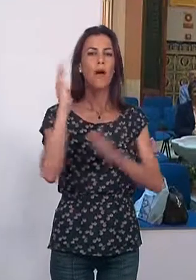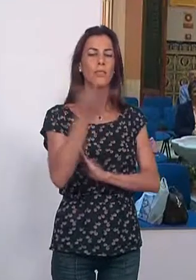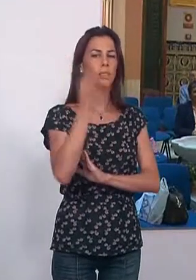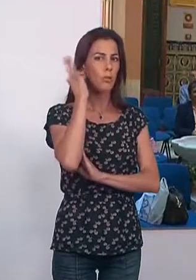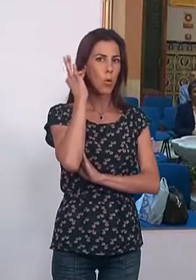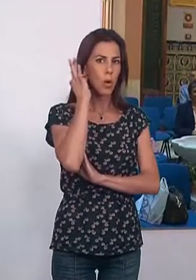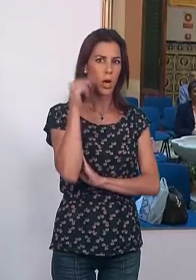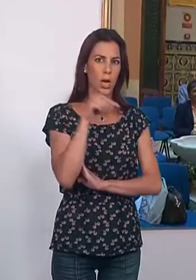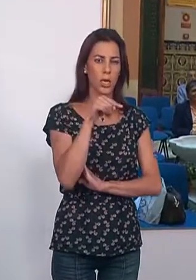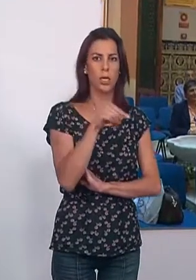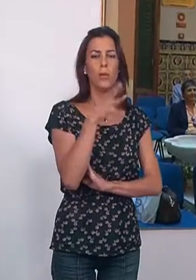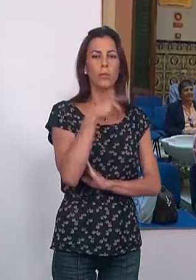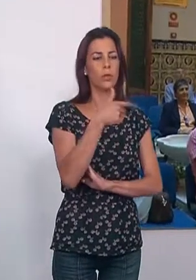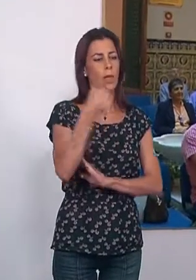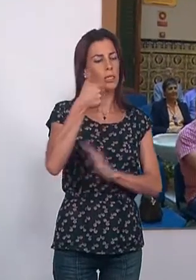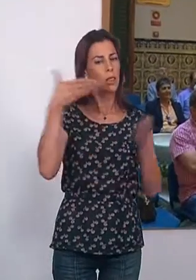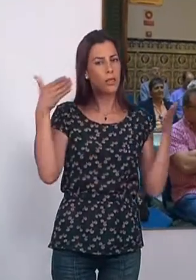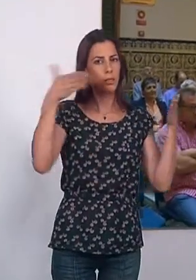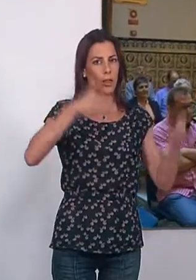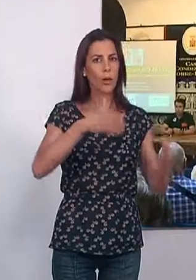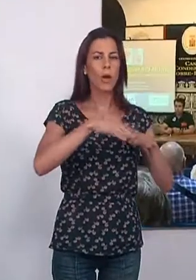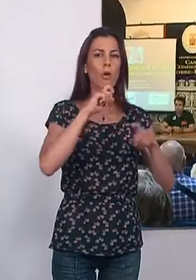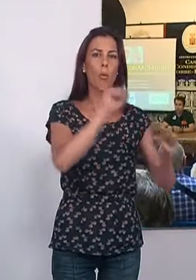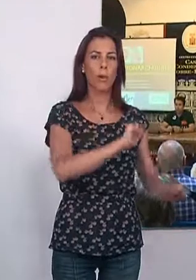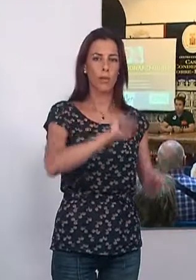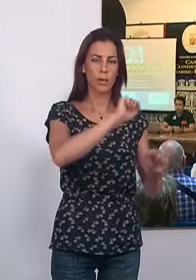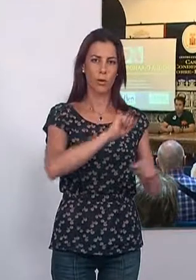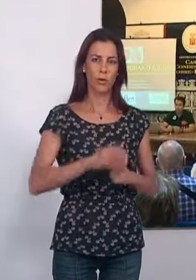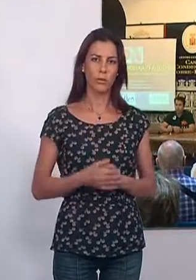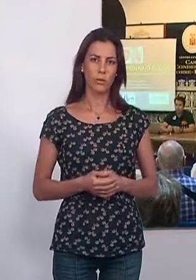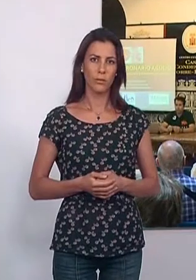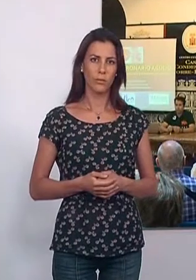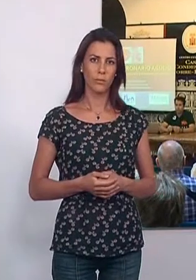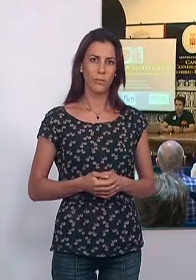que éstas deban hacer mayor hincapié en la precaución.